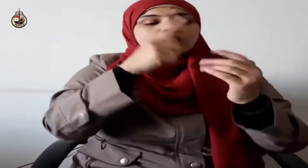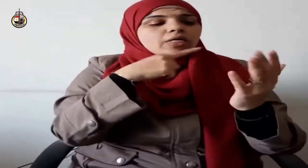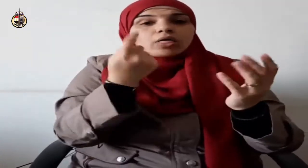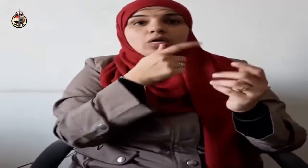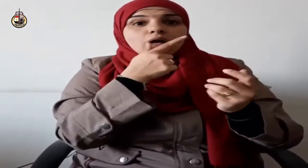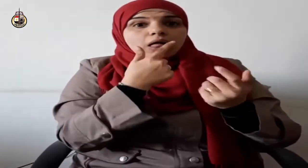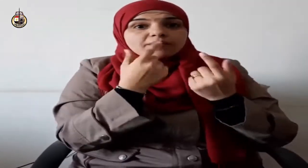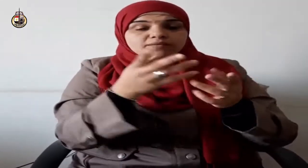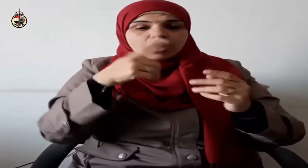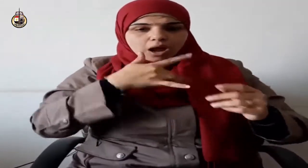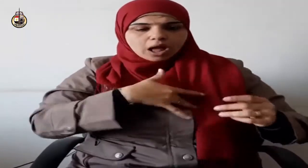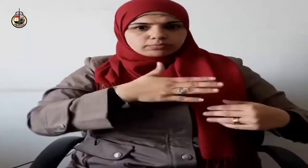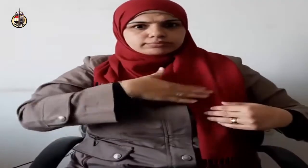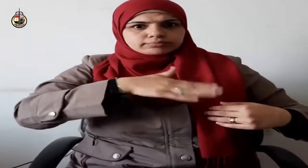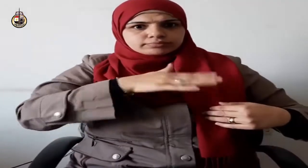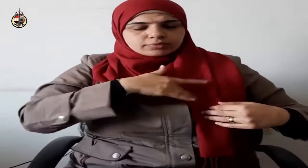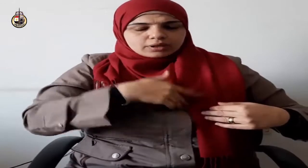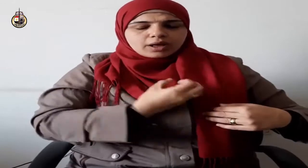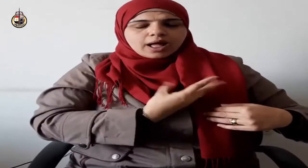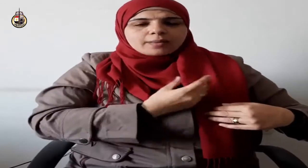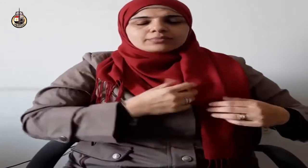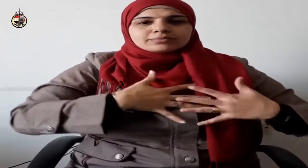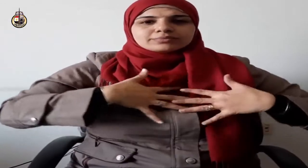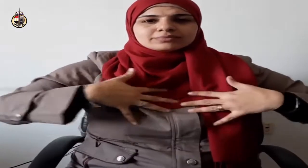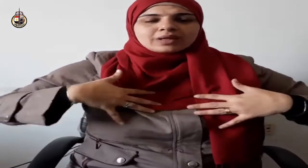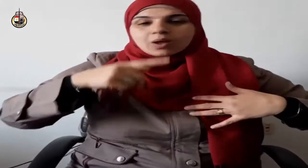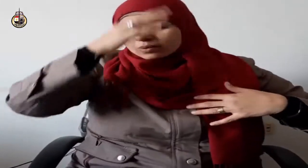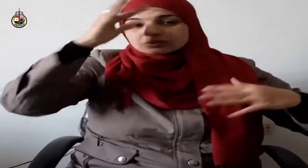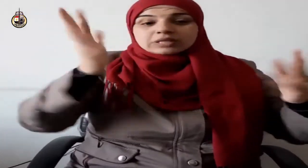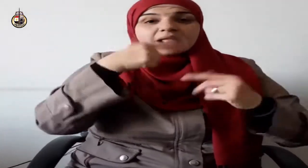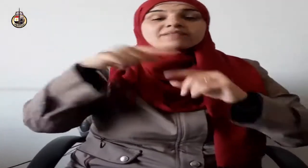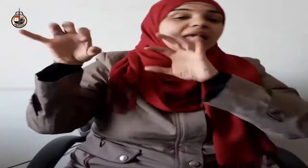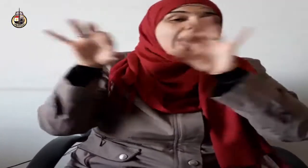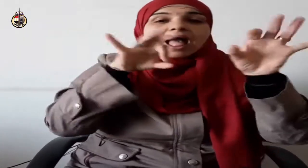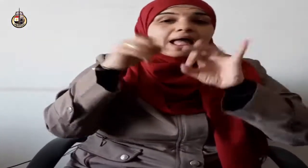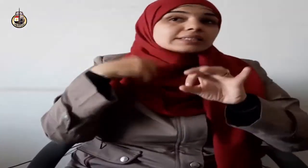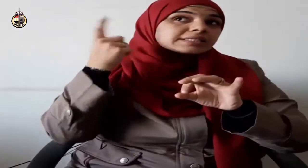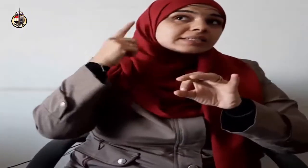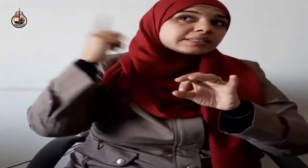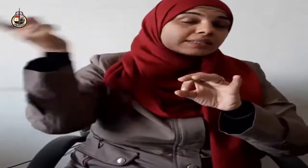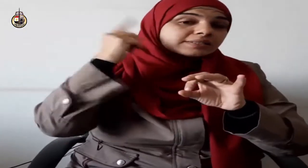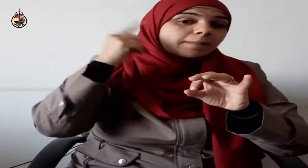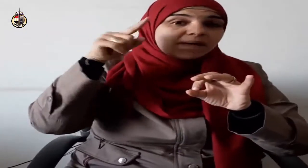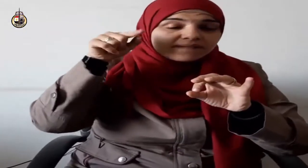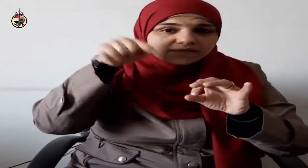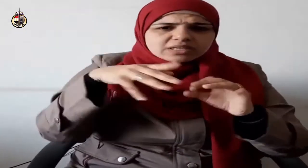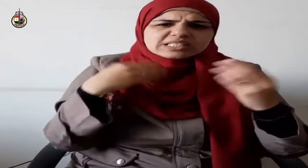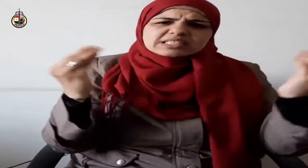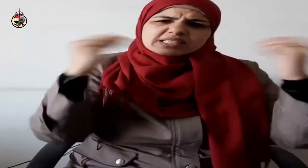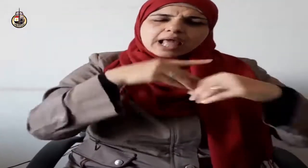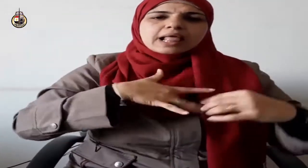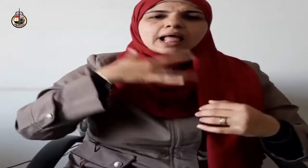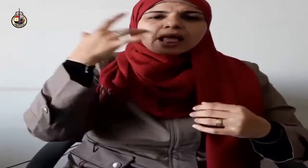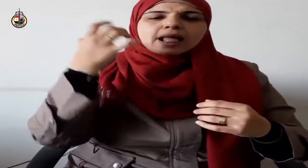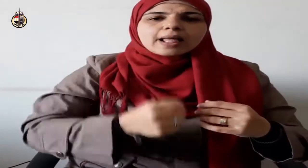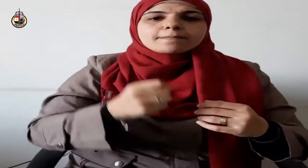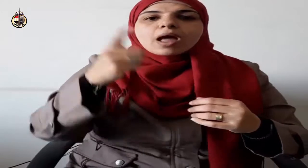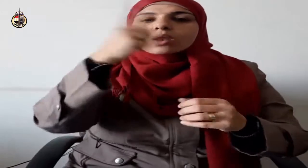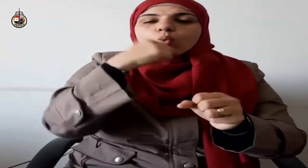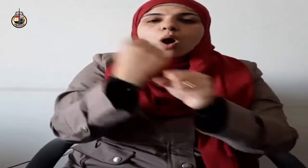رحمه الله أمؤمن أنت قال الإيمان إيمانان فإن كنت تسألني